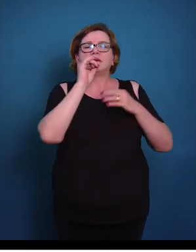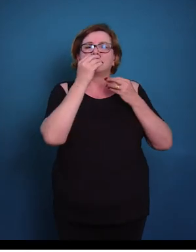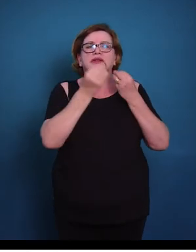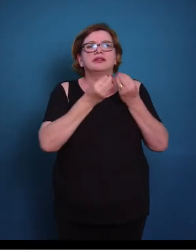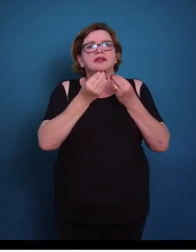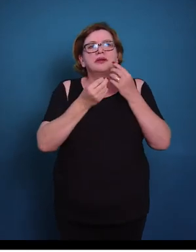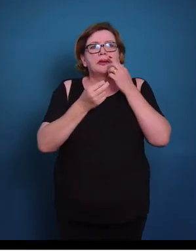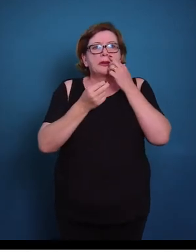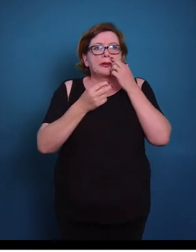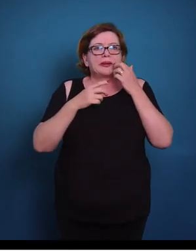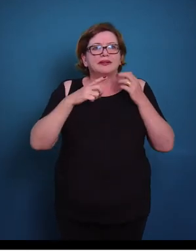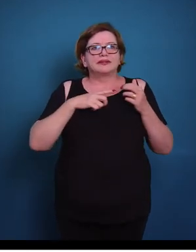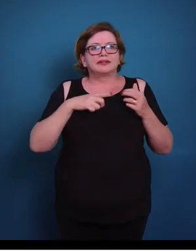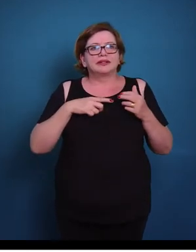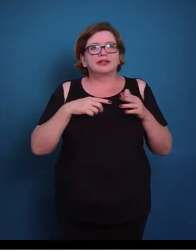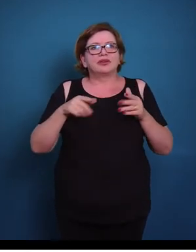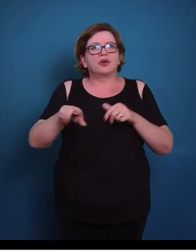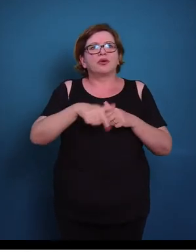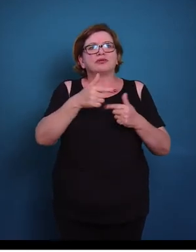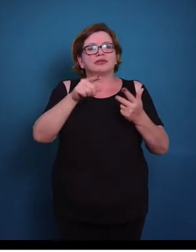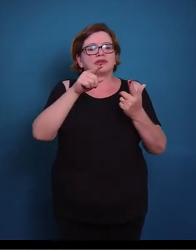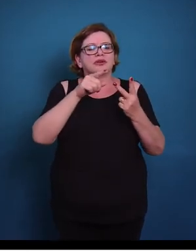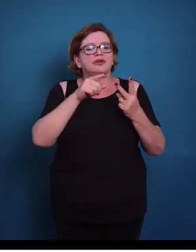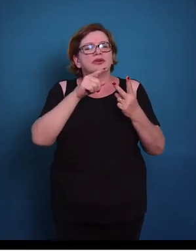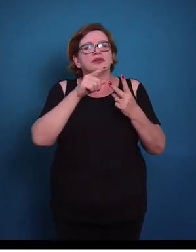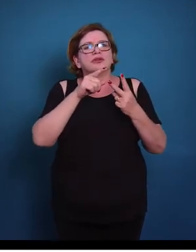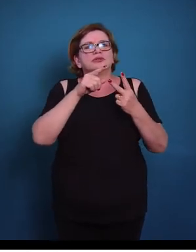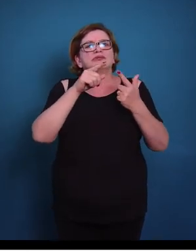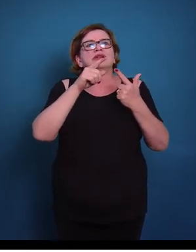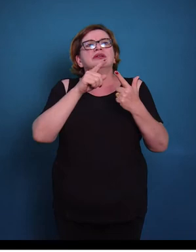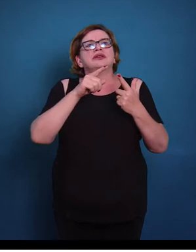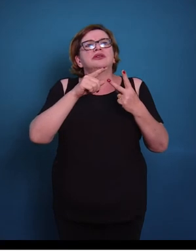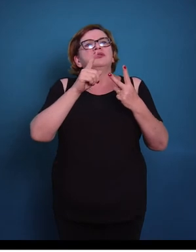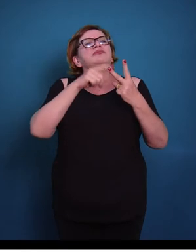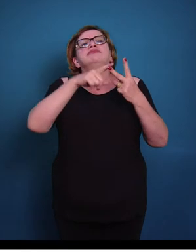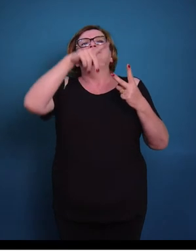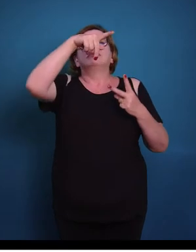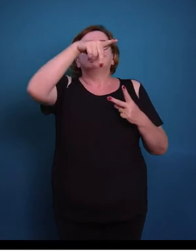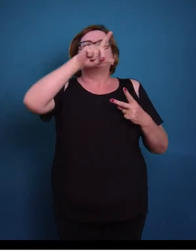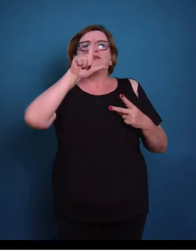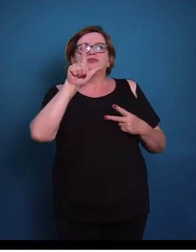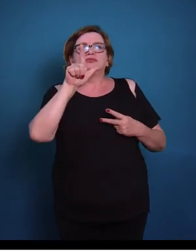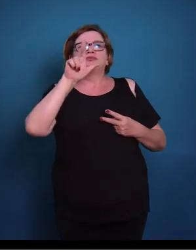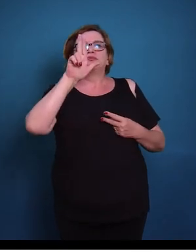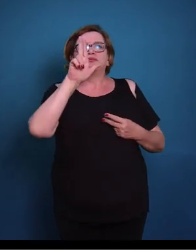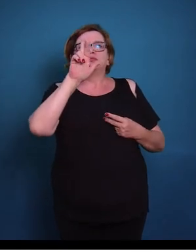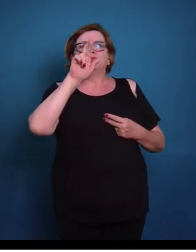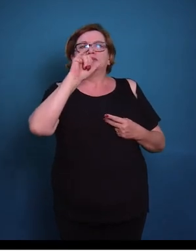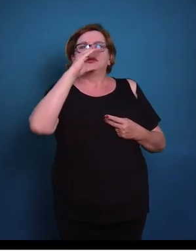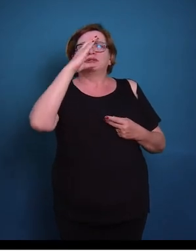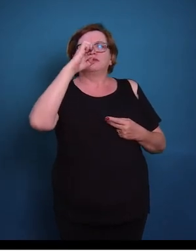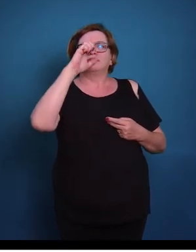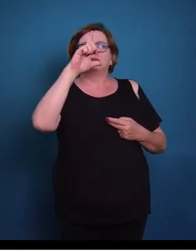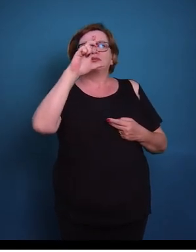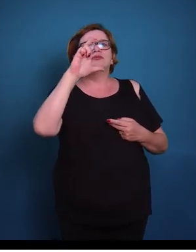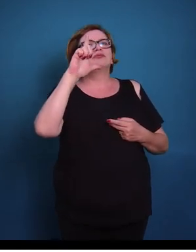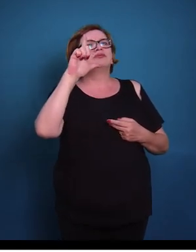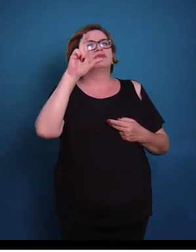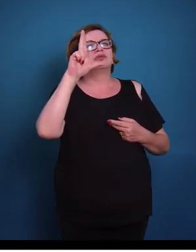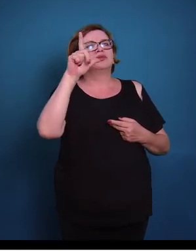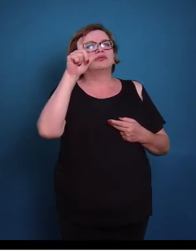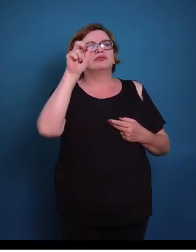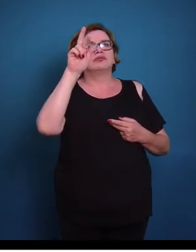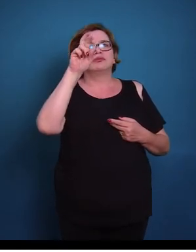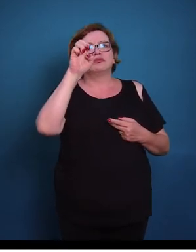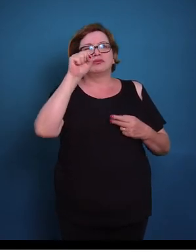Nós temos também as glândulas pluricelulares. Então nesse caso, nós vamos ter um conjunto de células especializadas no mesmo tipo de